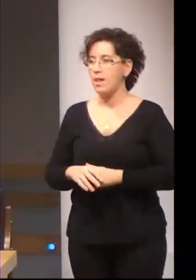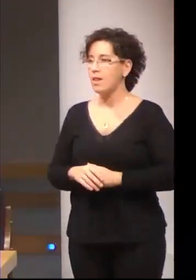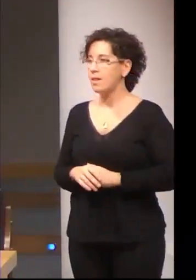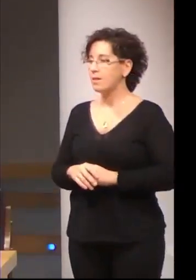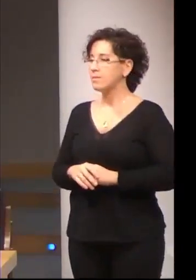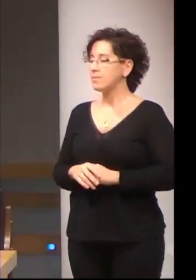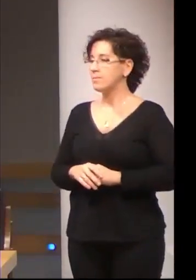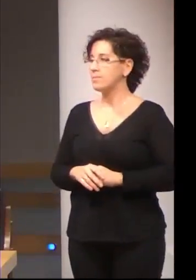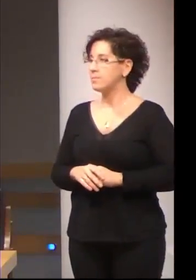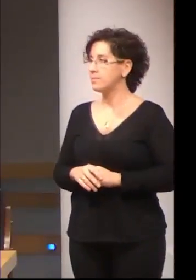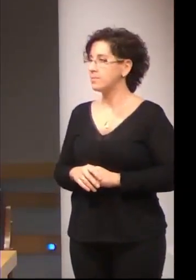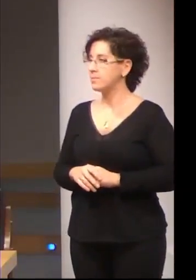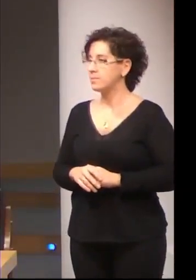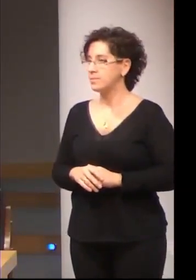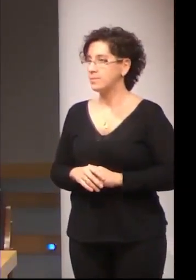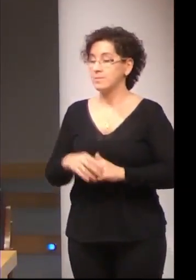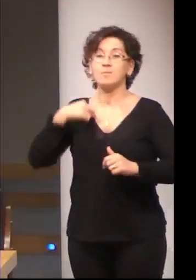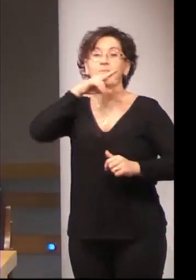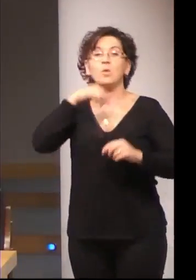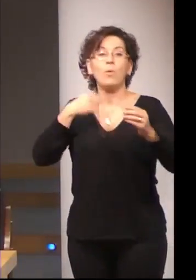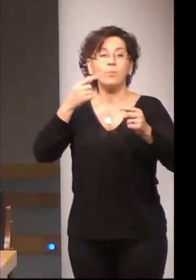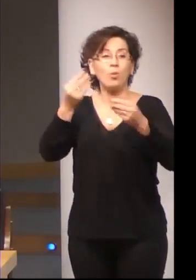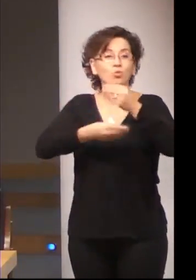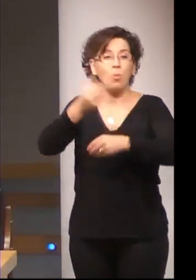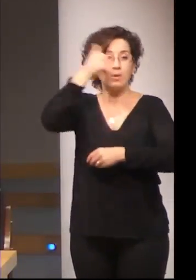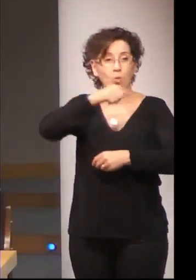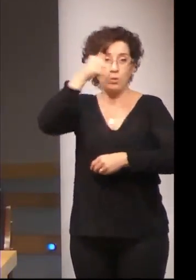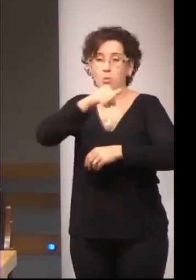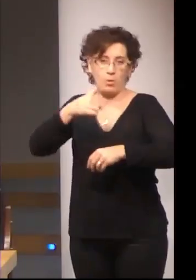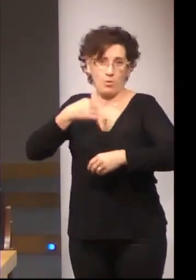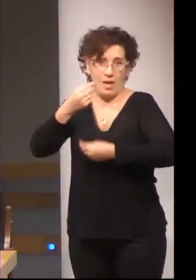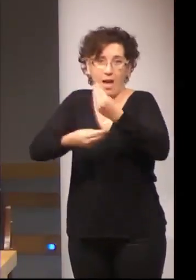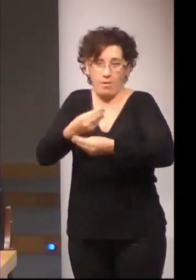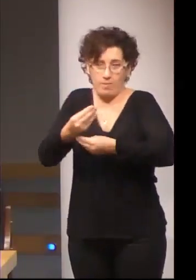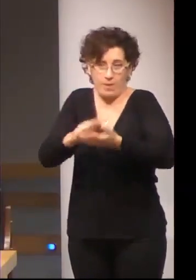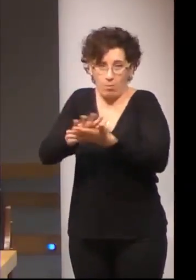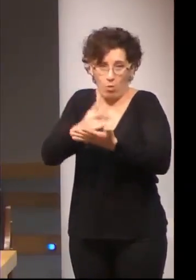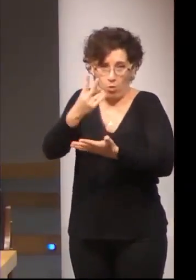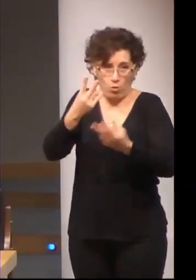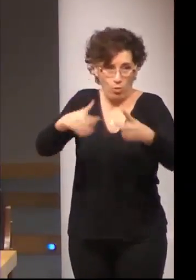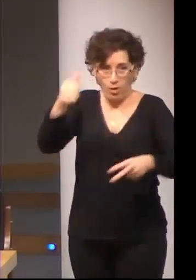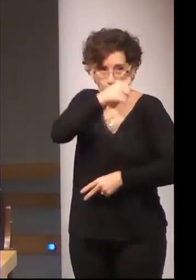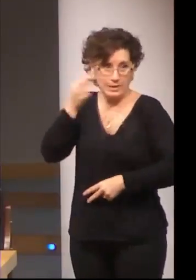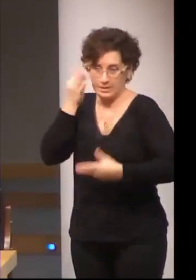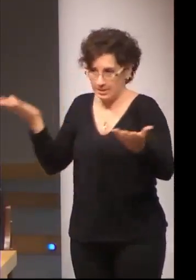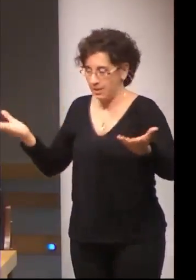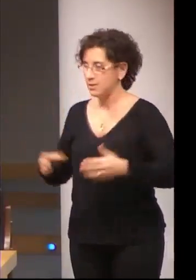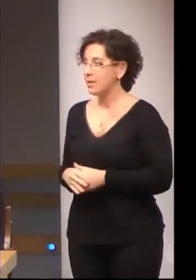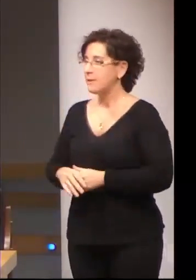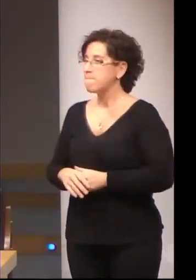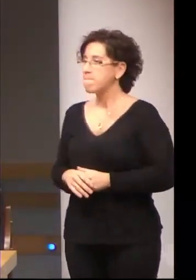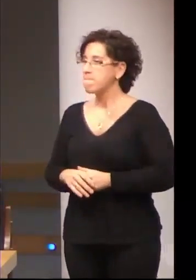lo que eso conlleva. Un poquito por economía voy en esa línea. Y, luego, cómo se ha desarrollado ese perfil